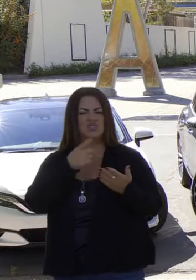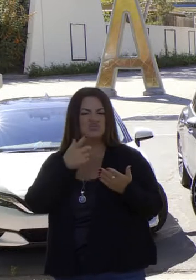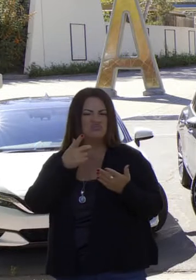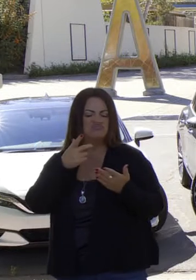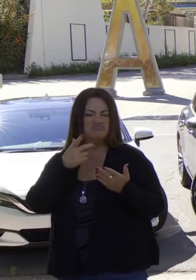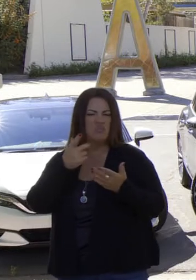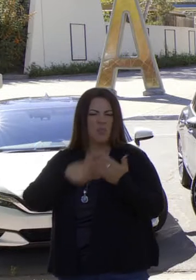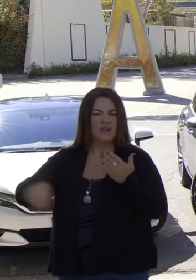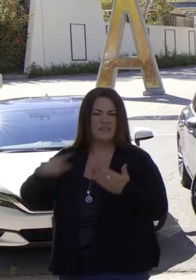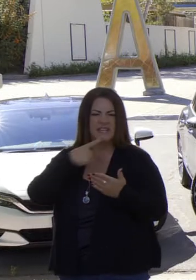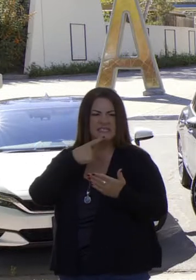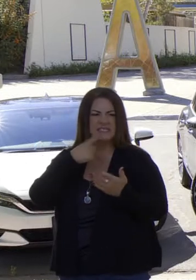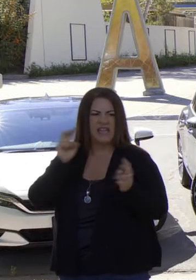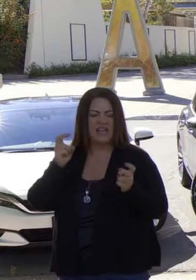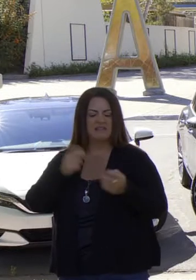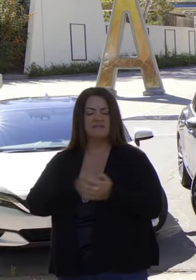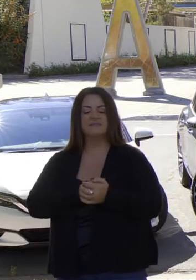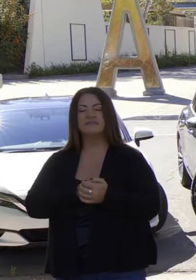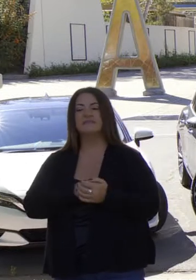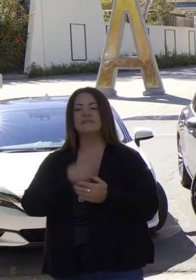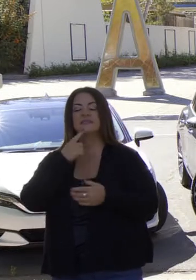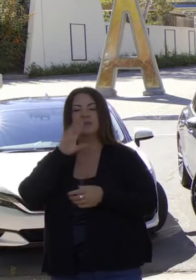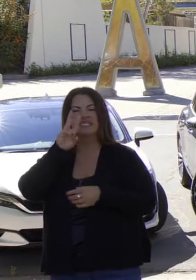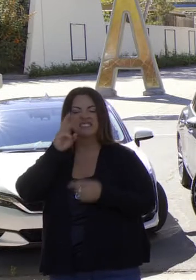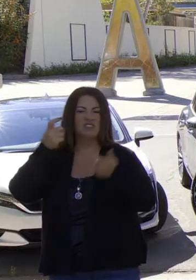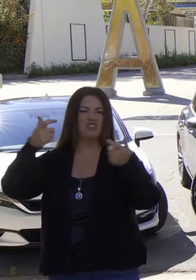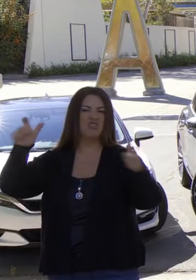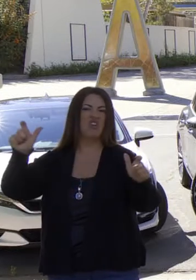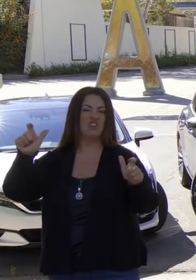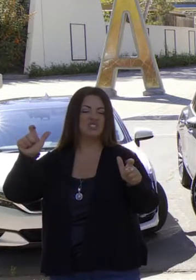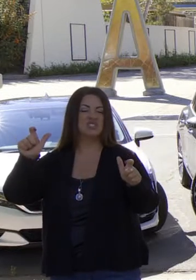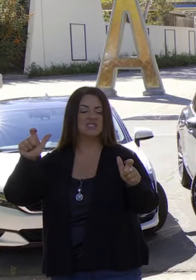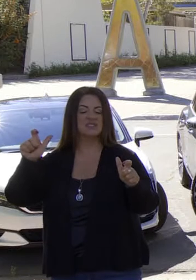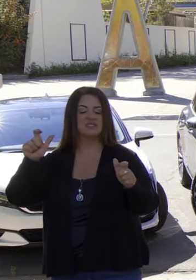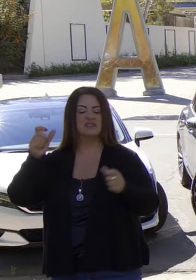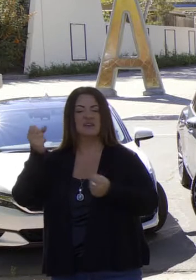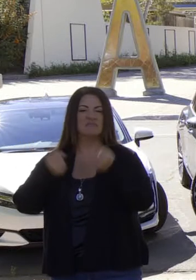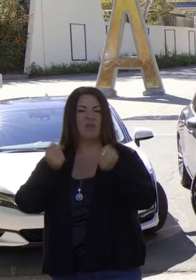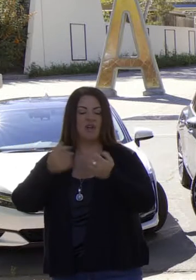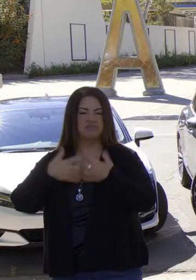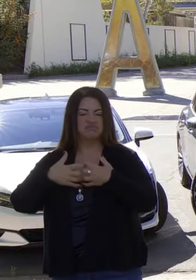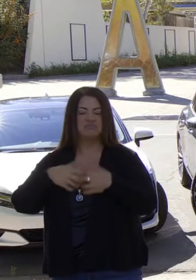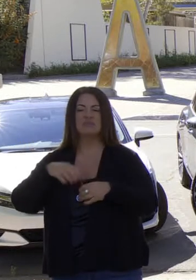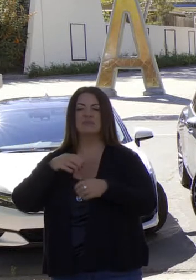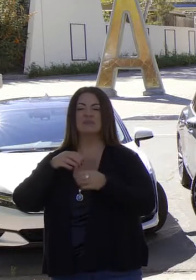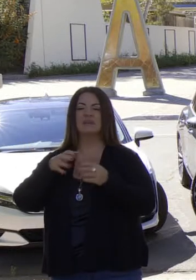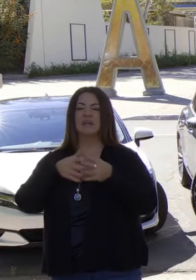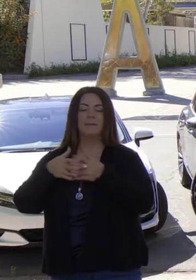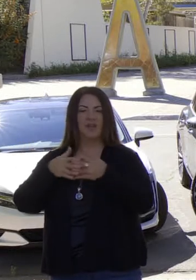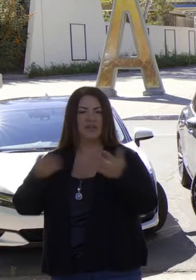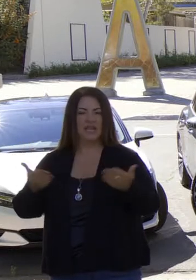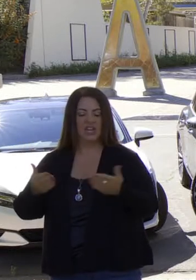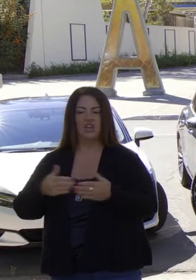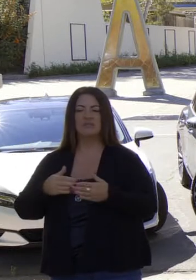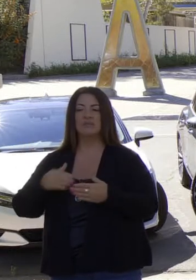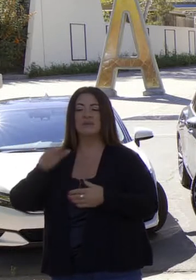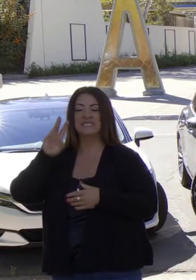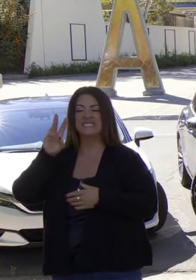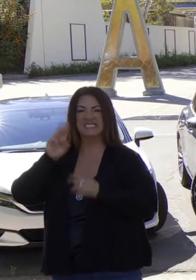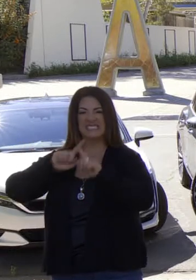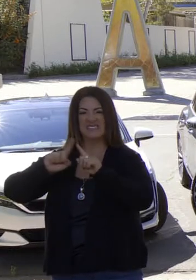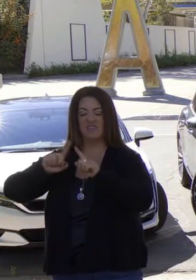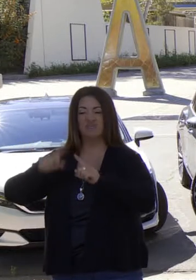que ellos van a hacer? Tenemos seis compañías fabricantes de autos estadounidenses que de forma